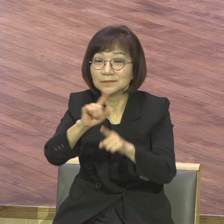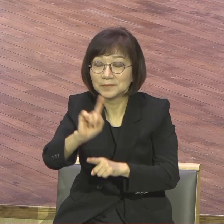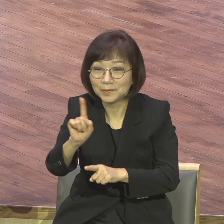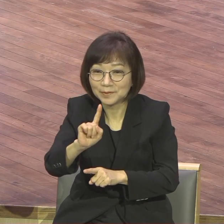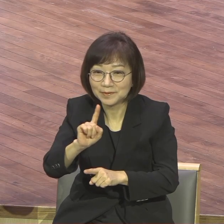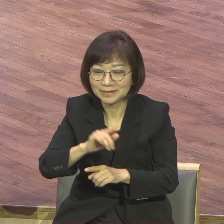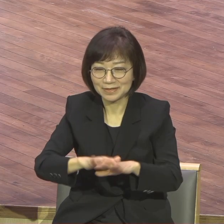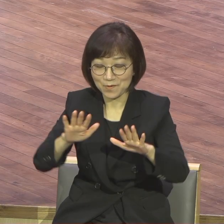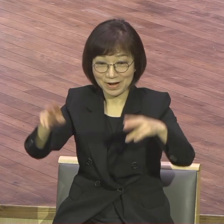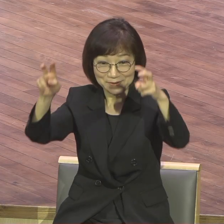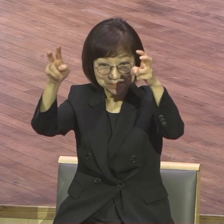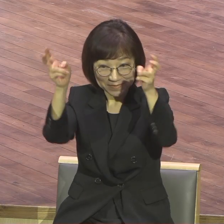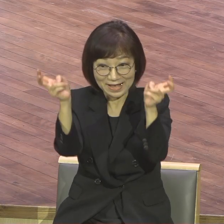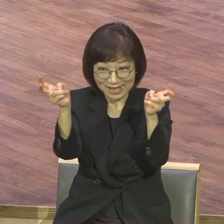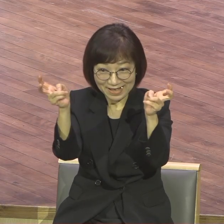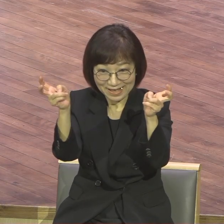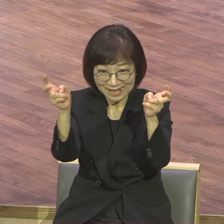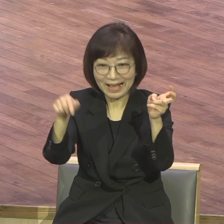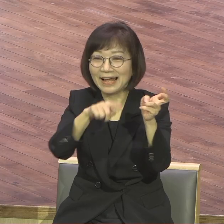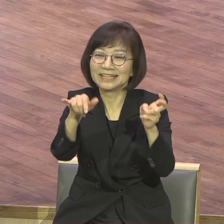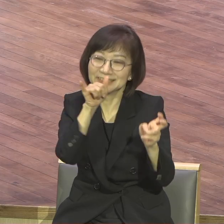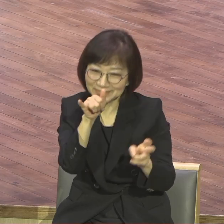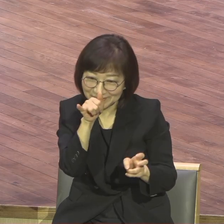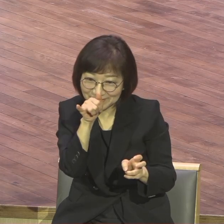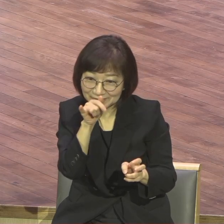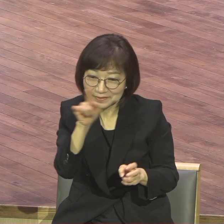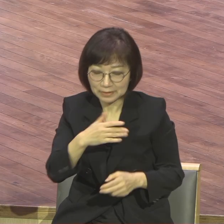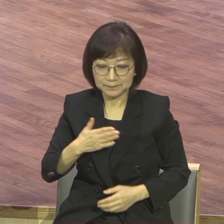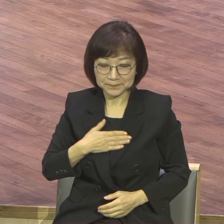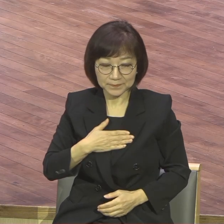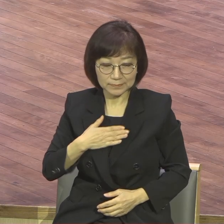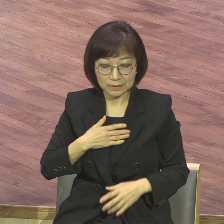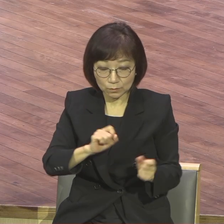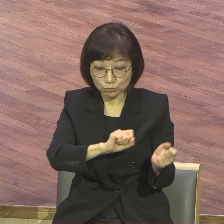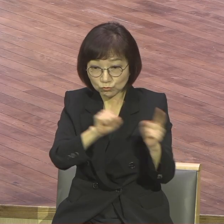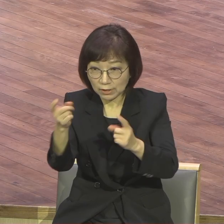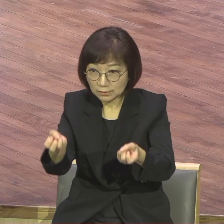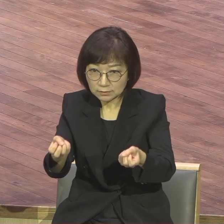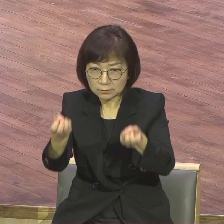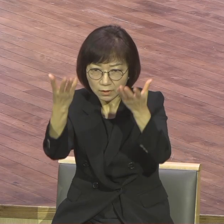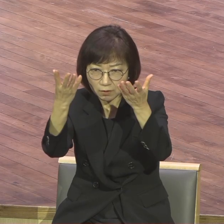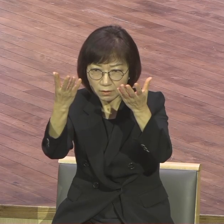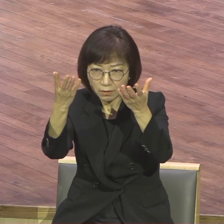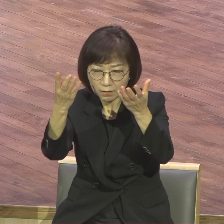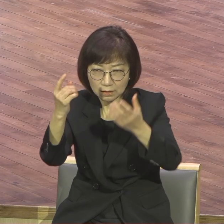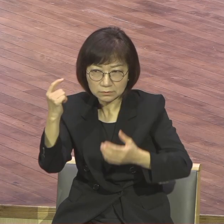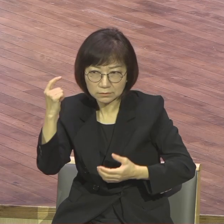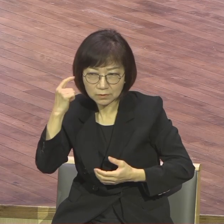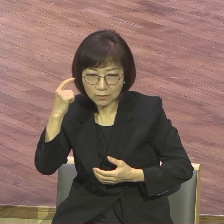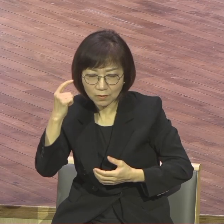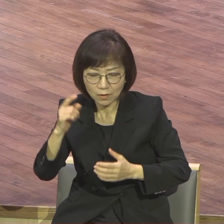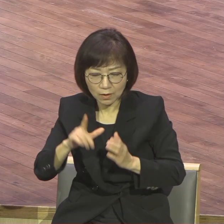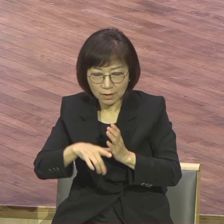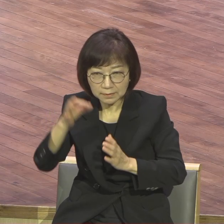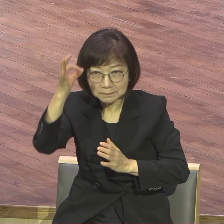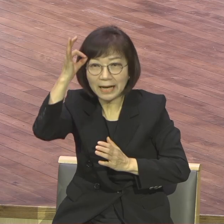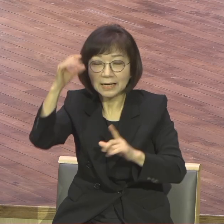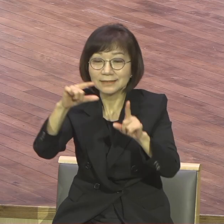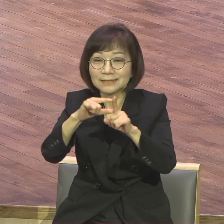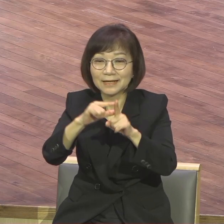저는 부활절 그렇게 이렇게 할 때마다 내게 뭐가 떠오르냐 산소망이